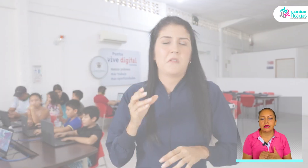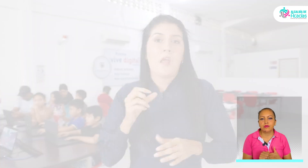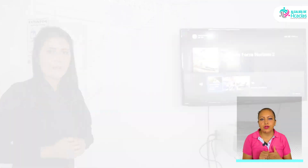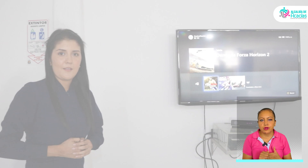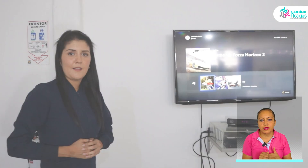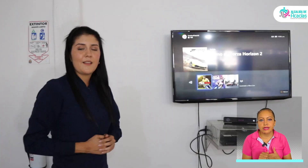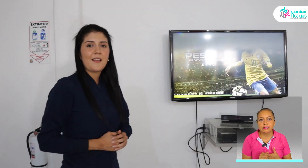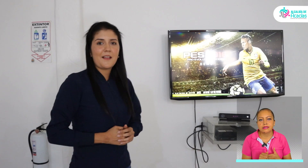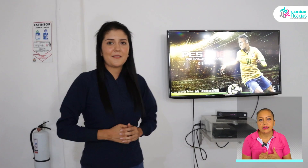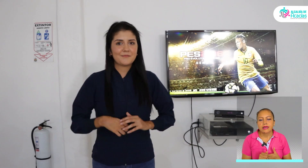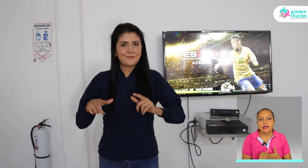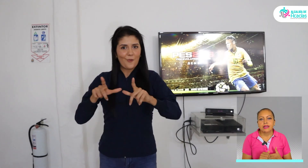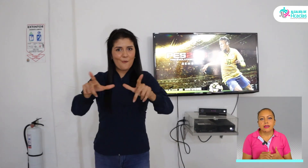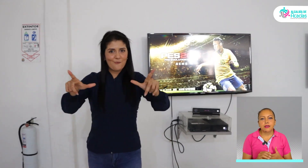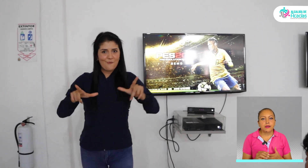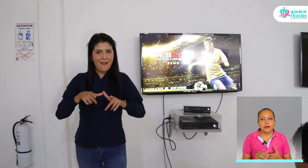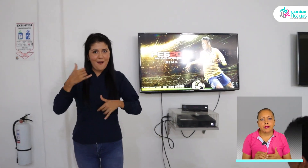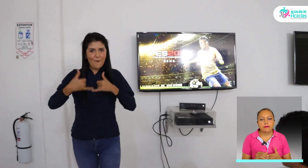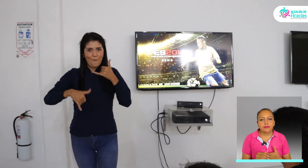reuniones,